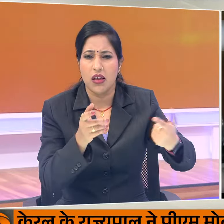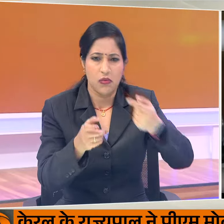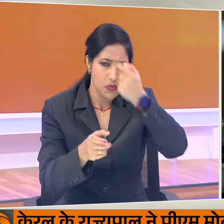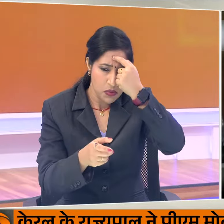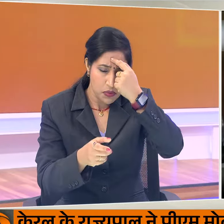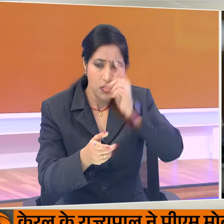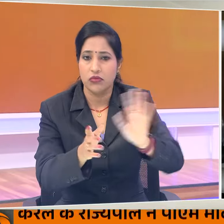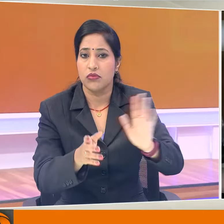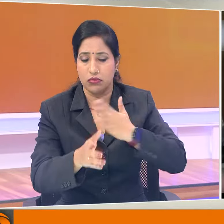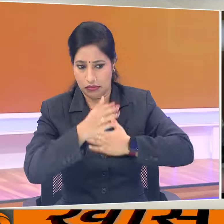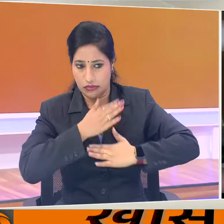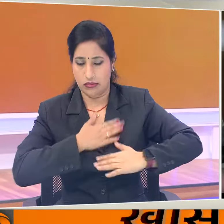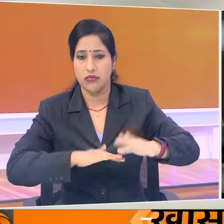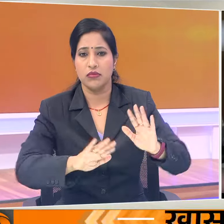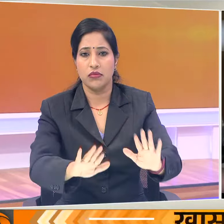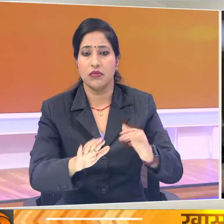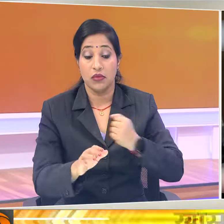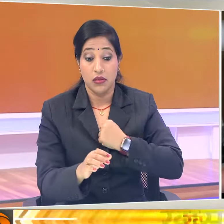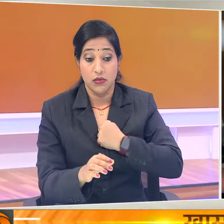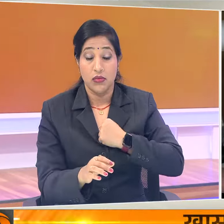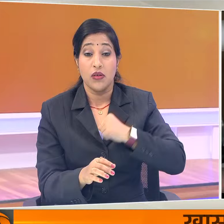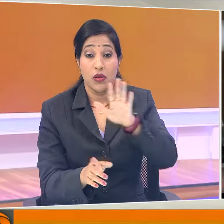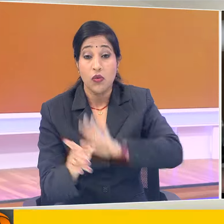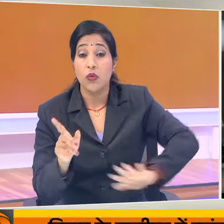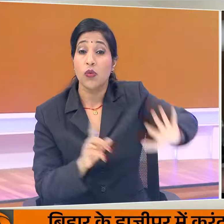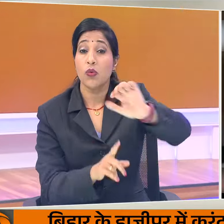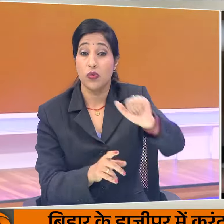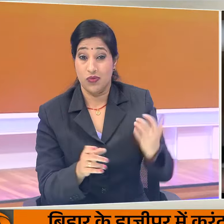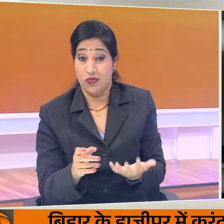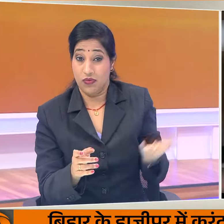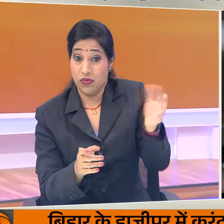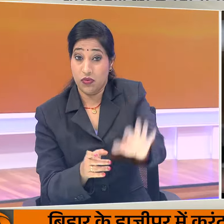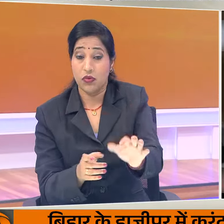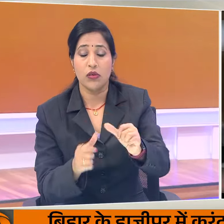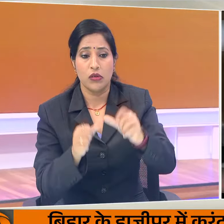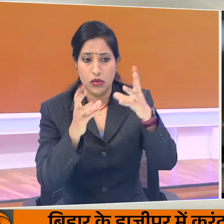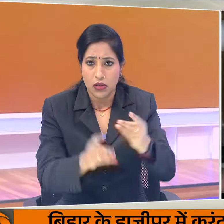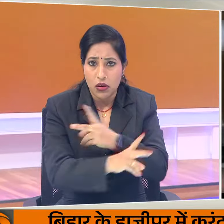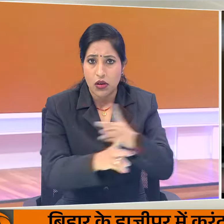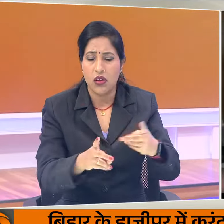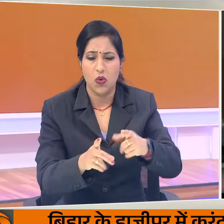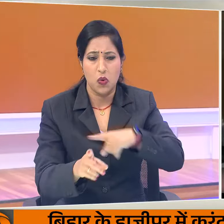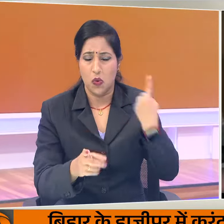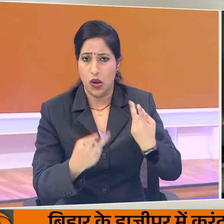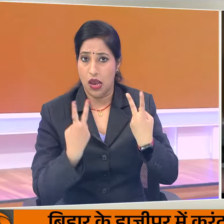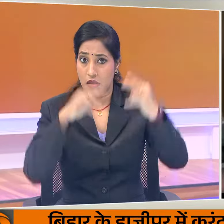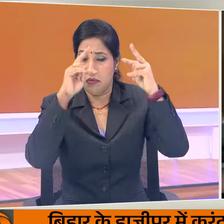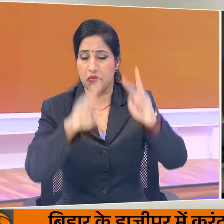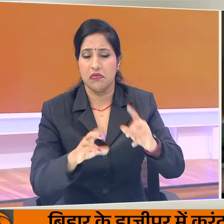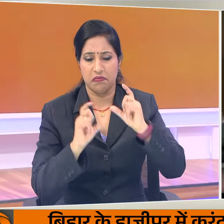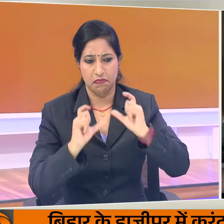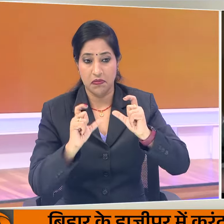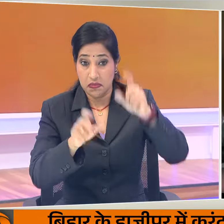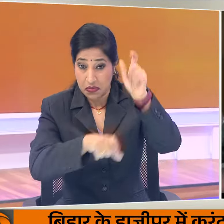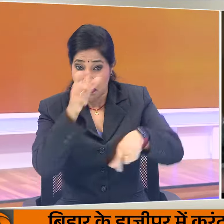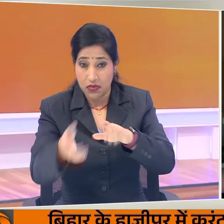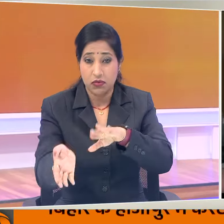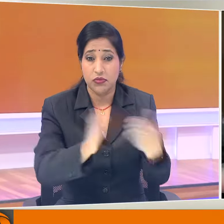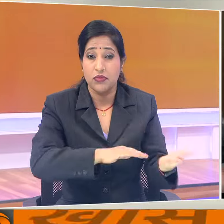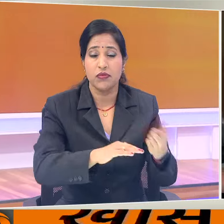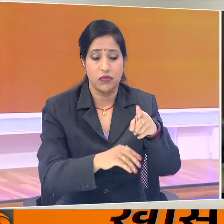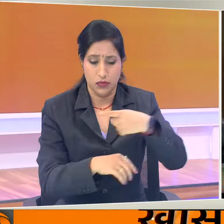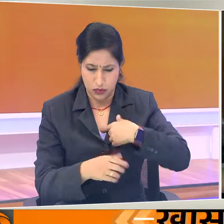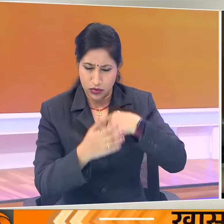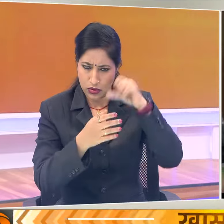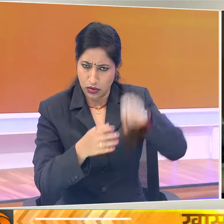और शांती के रास्ते पर लोटें। इससे हमारे देश को बहुत आर्थिक और माली नुक्सान हो रहा है। लोग मर रहे हैं, मैं आपको